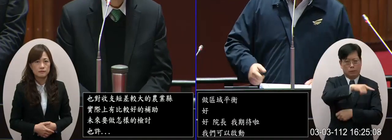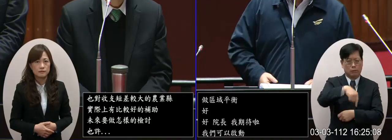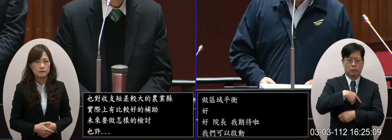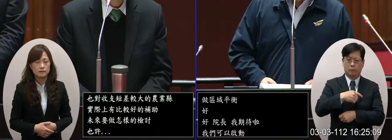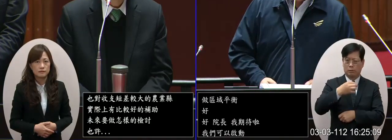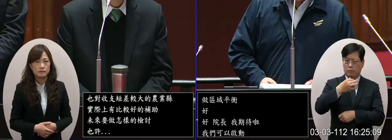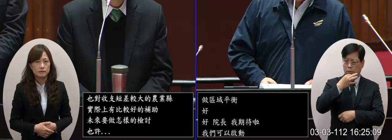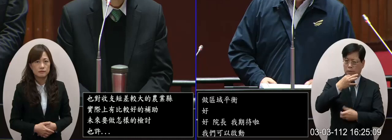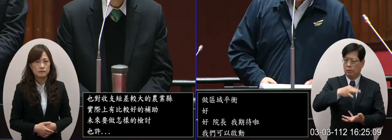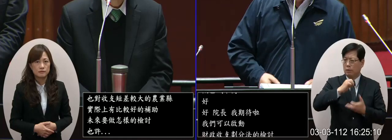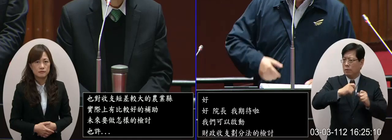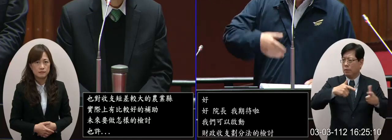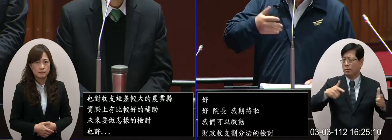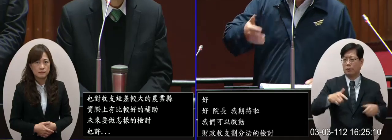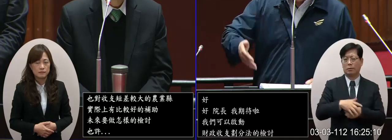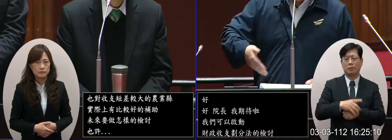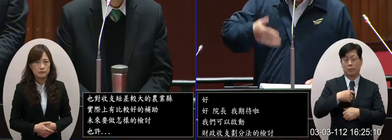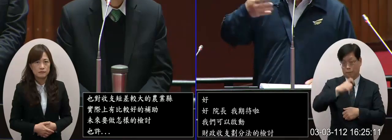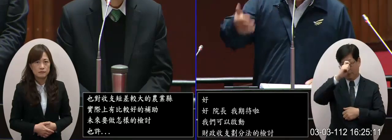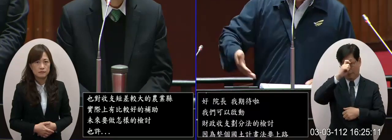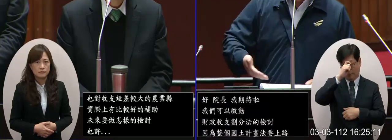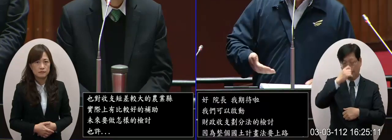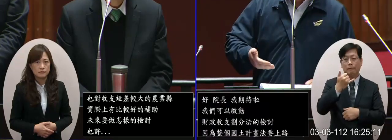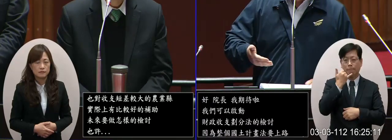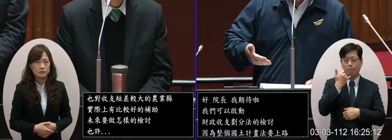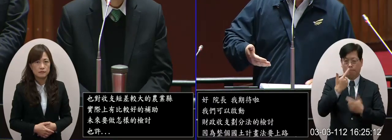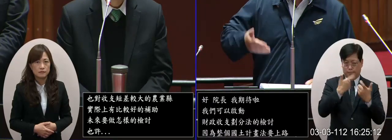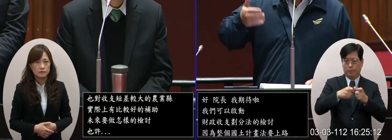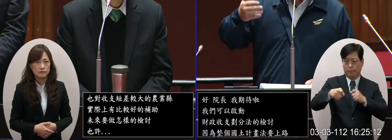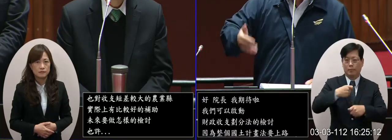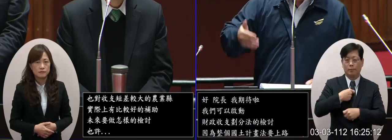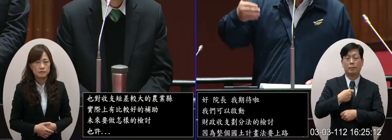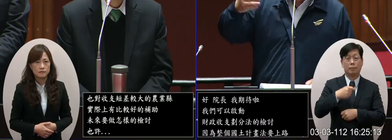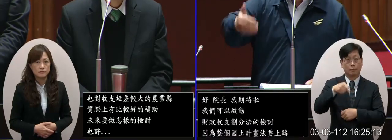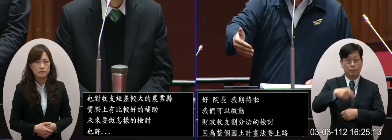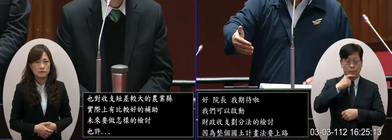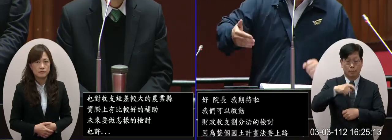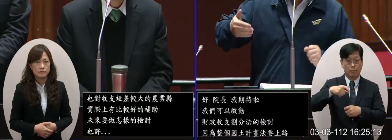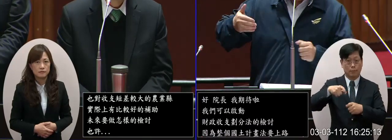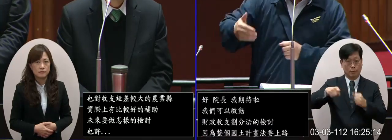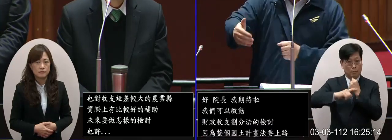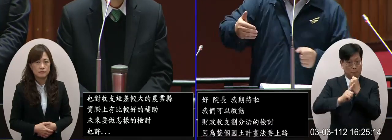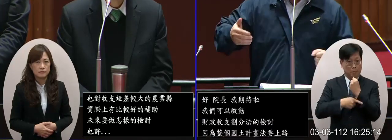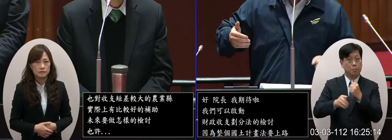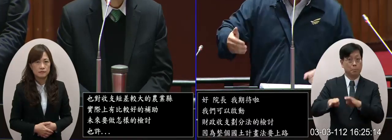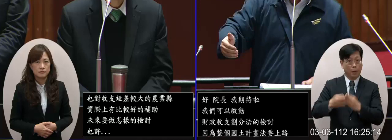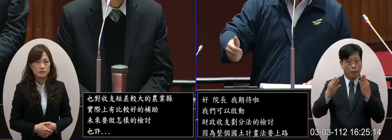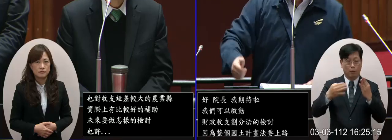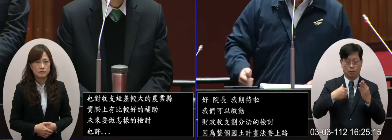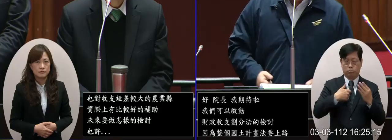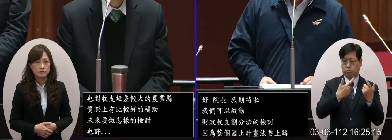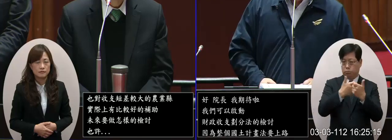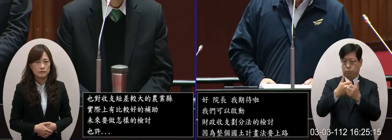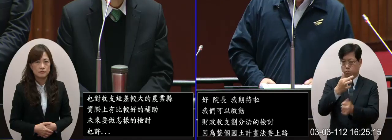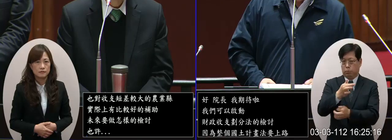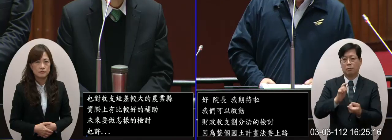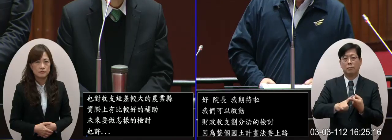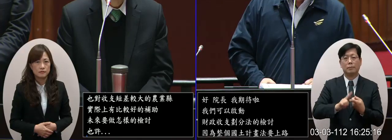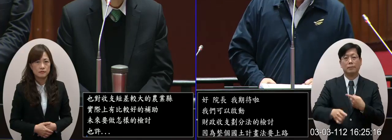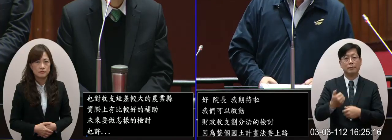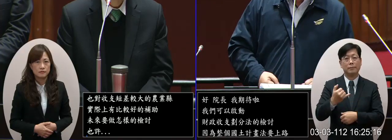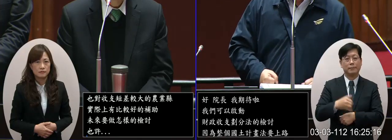大家都有不同的聲音那我們期待要有這個配套那這個國務計劃法上路它的整個正當性會更好好不好